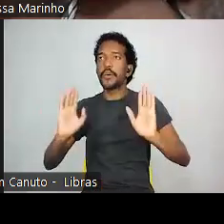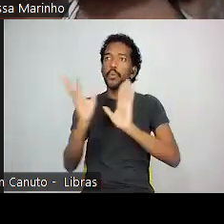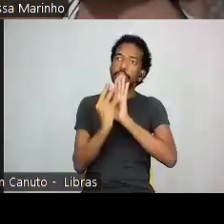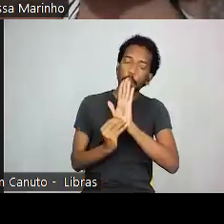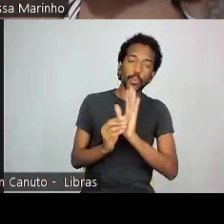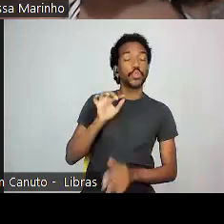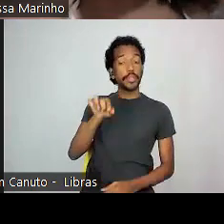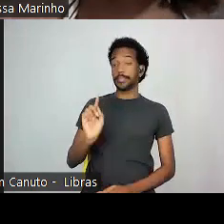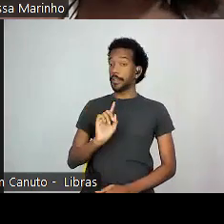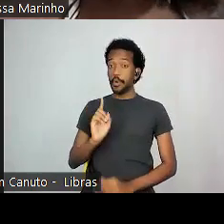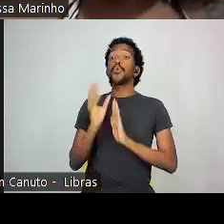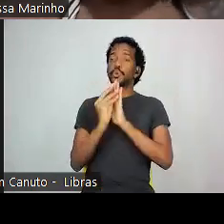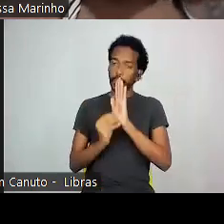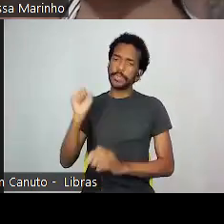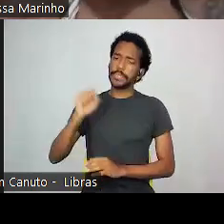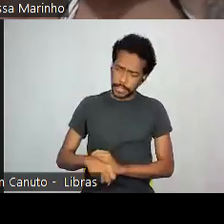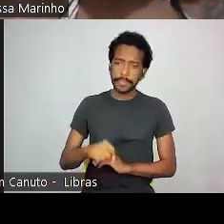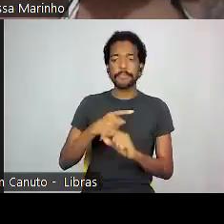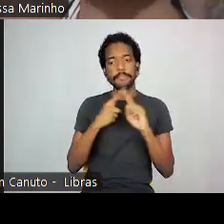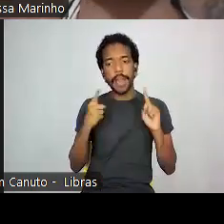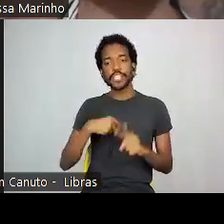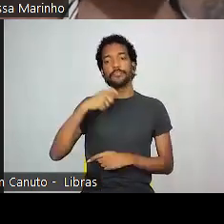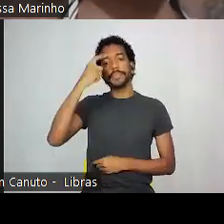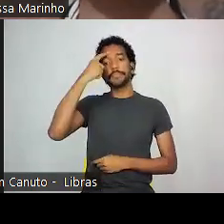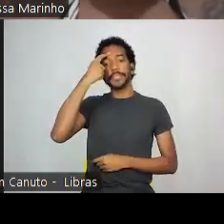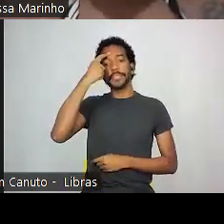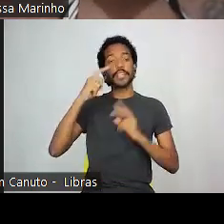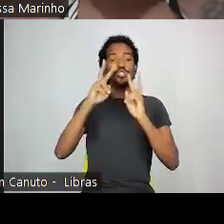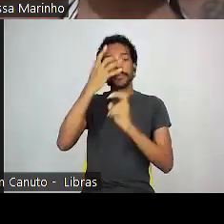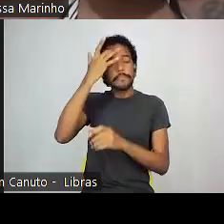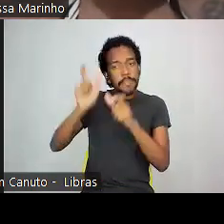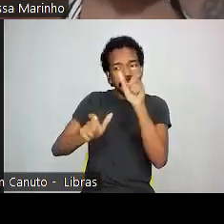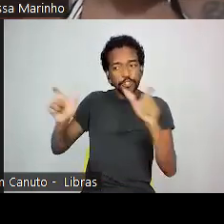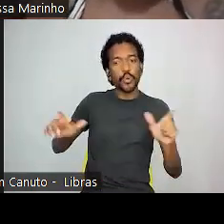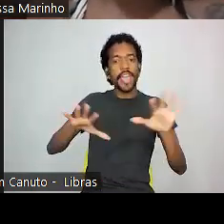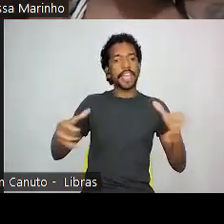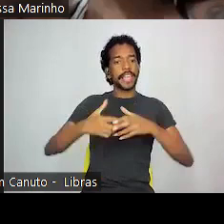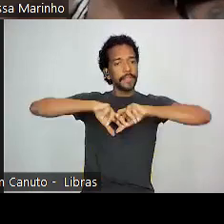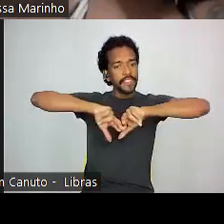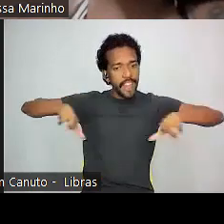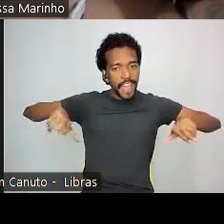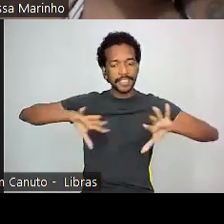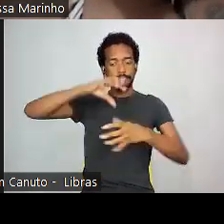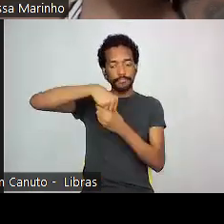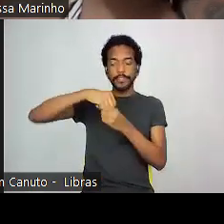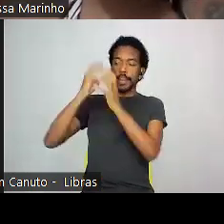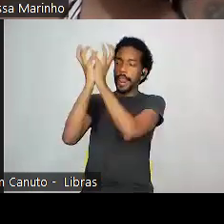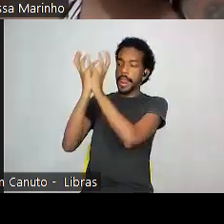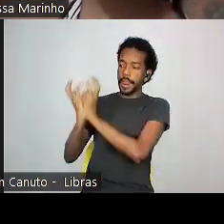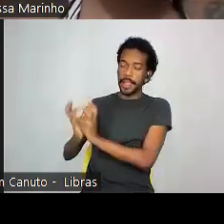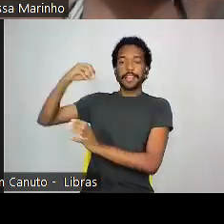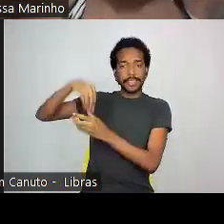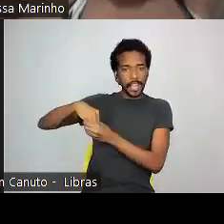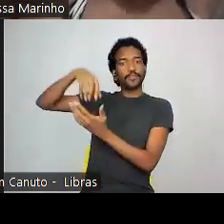A gente precisa pensar em conteúdo, sim, mas a gente precisa pensar nas pessoas, em ter uma equipe diversa, em toda a cadeia hierárquica, dentro das